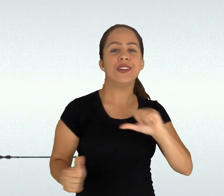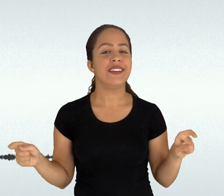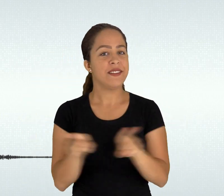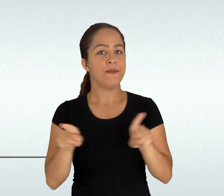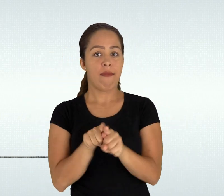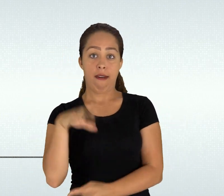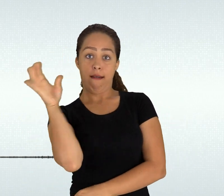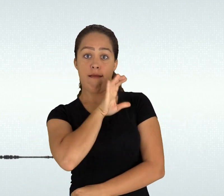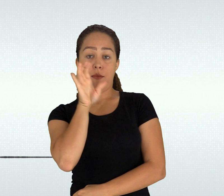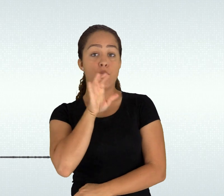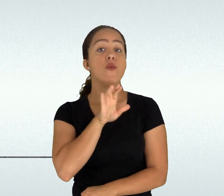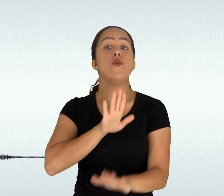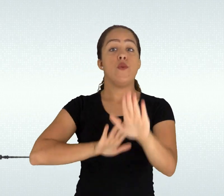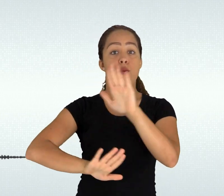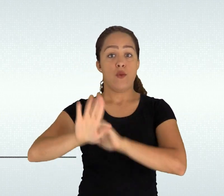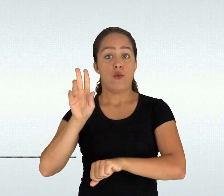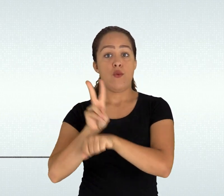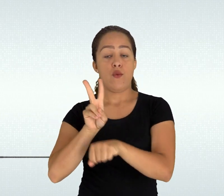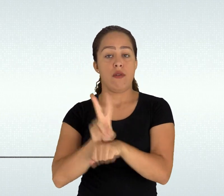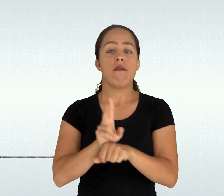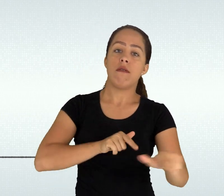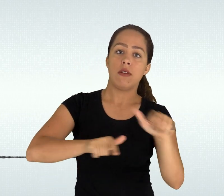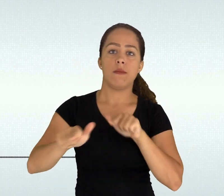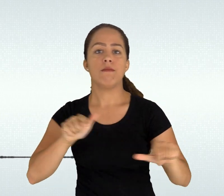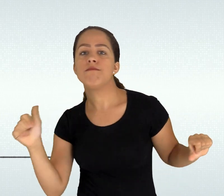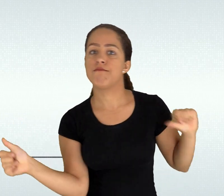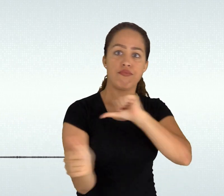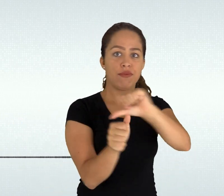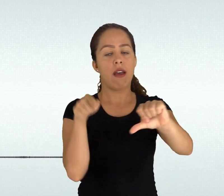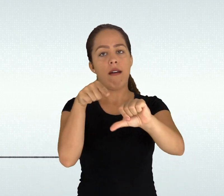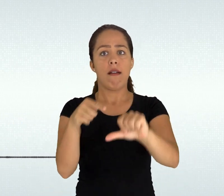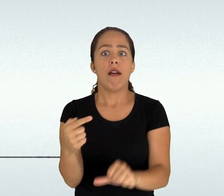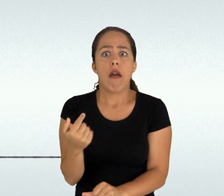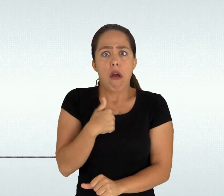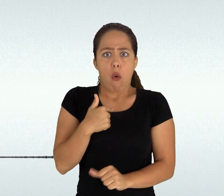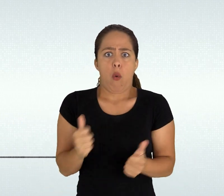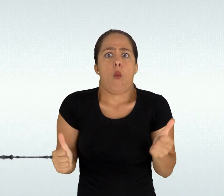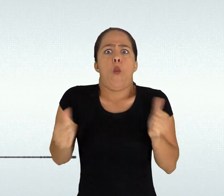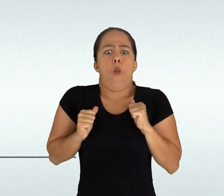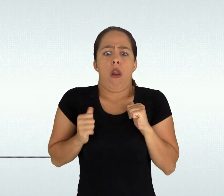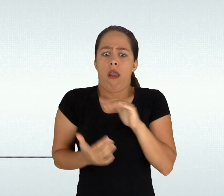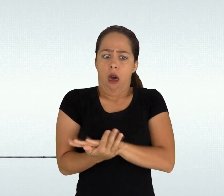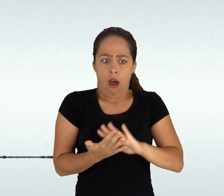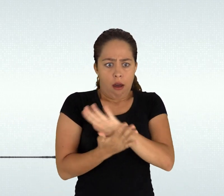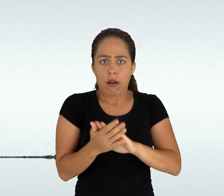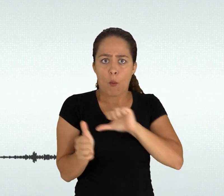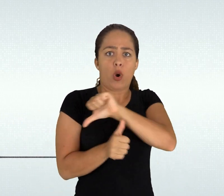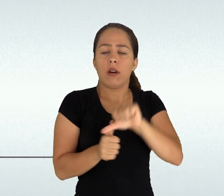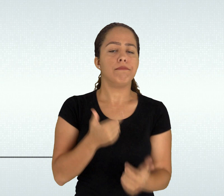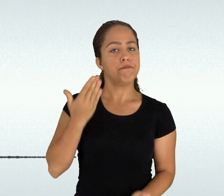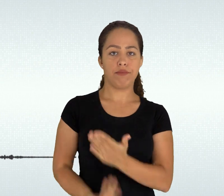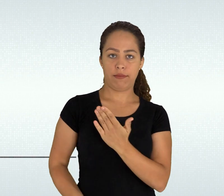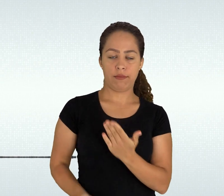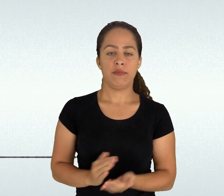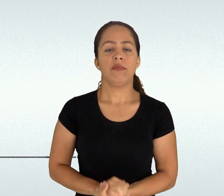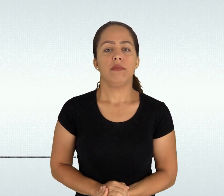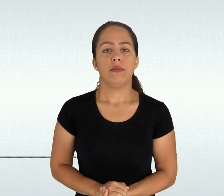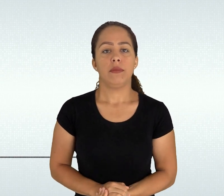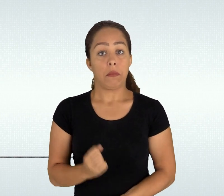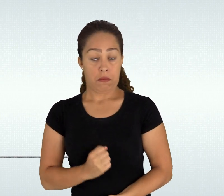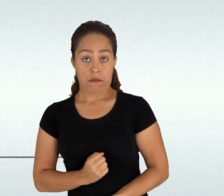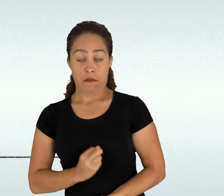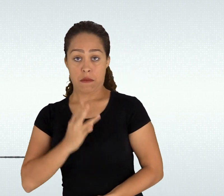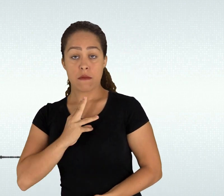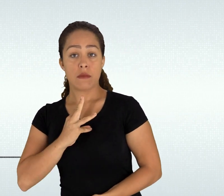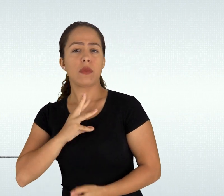não devem ser enxergados sem que se levem em conta as rápidas e constantes transformações porque passou e vem passando